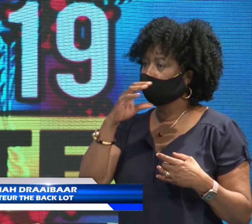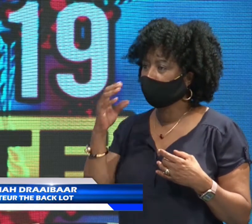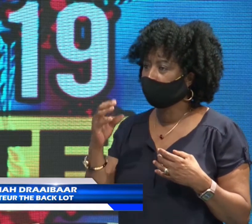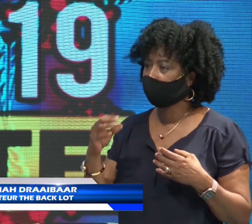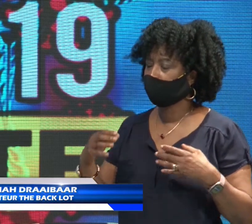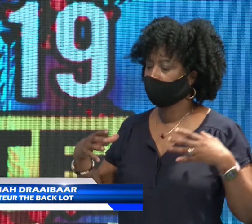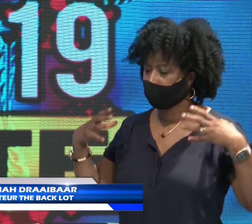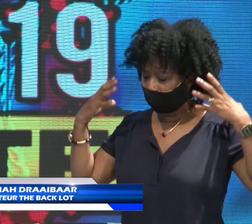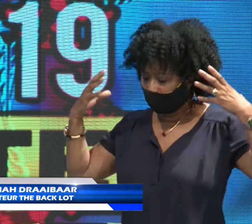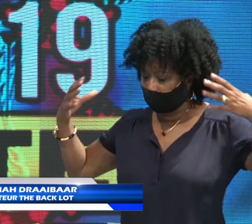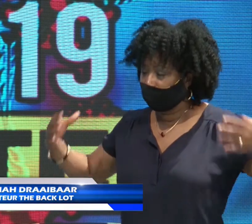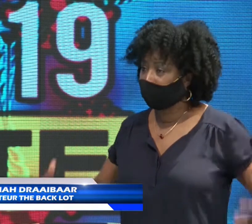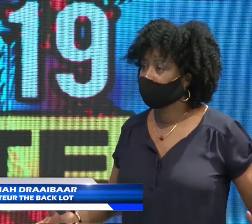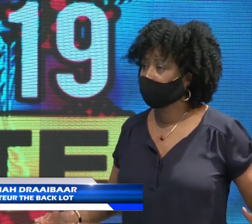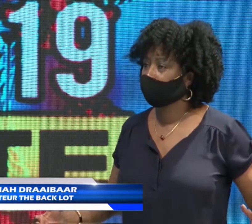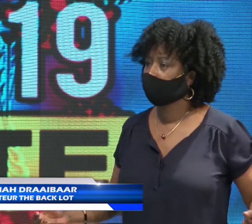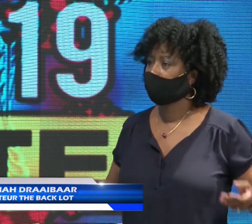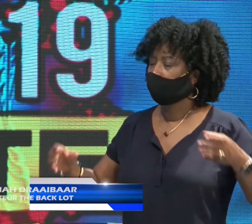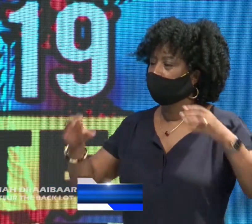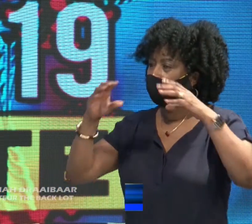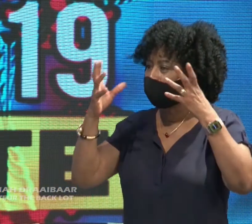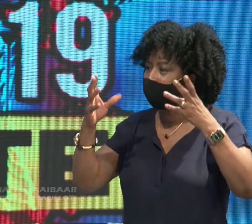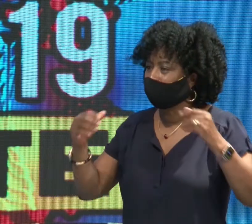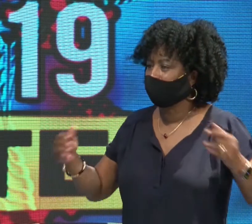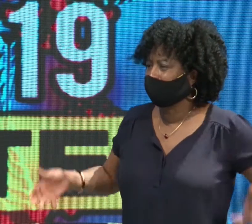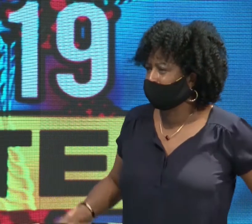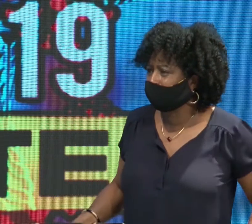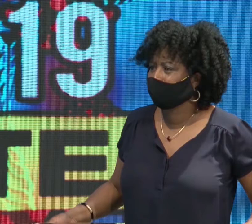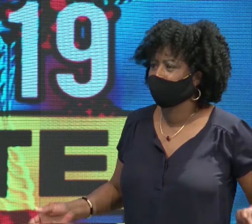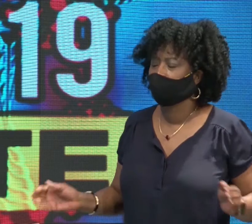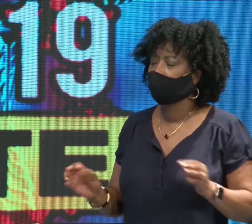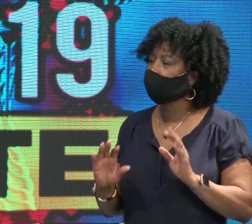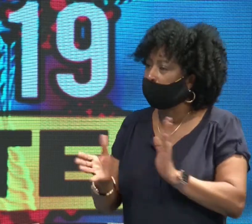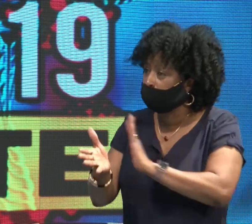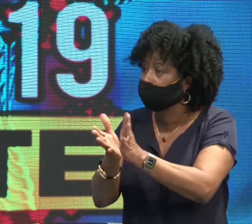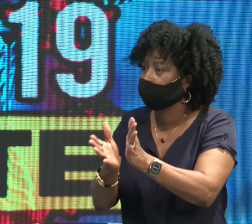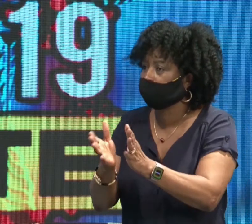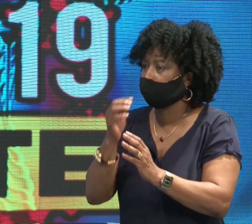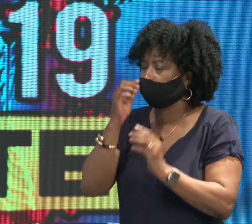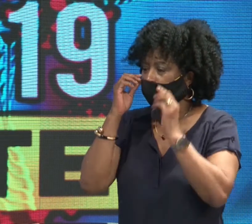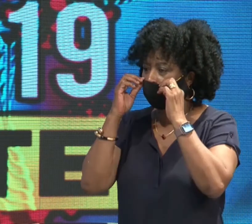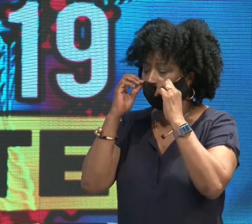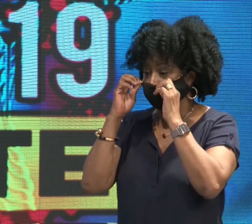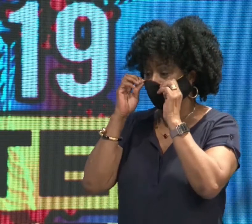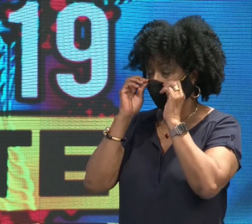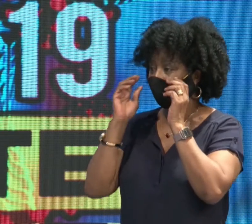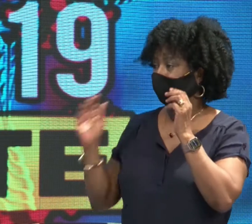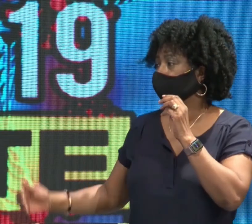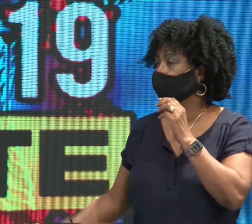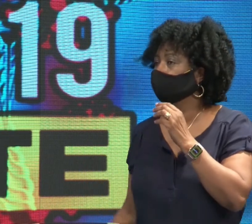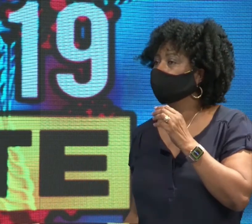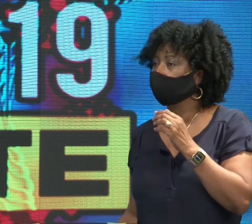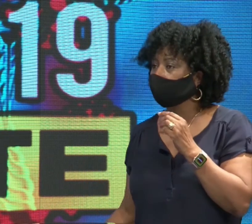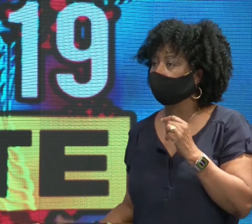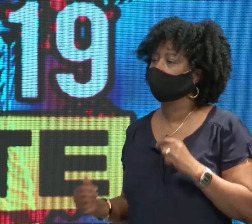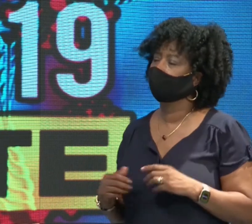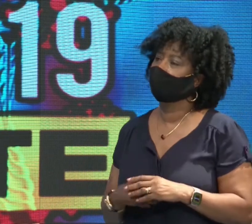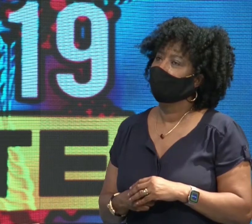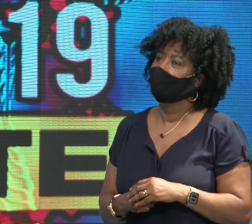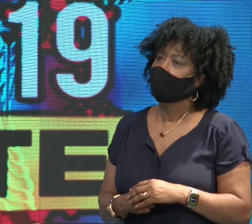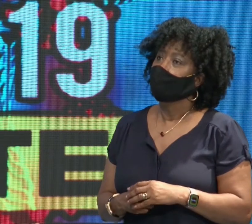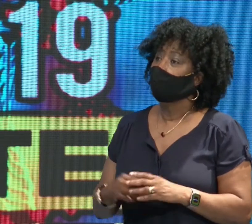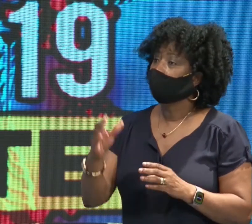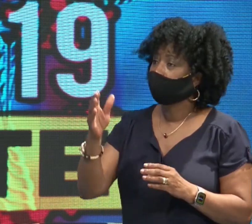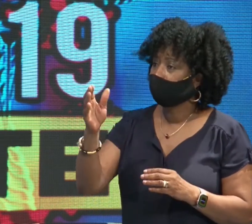mondkapjes, jassen, brillen, laarzen, handschoenen natuurlijk, soms ook gewoon schoenen.